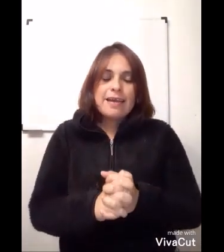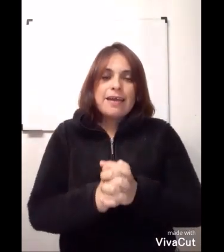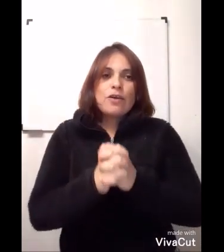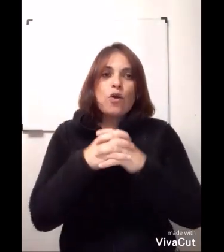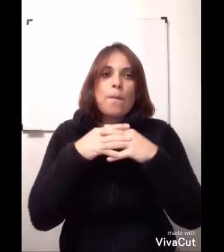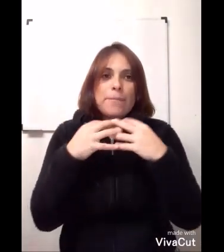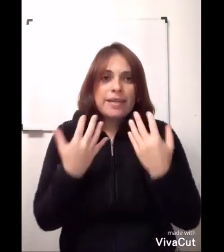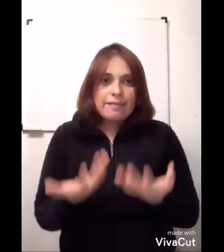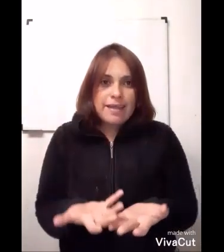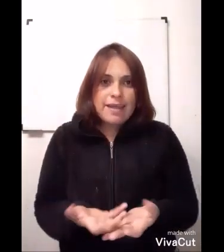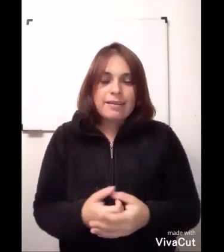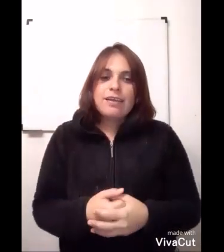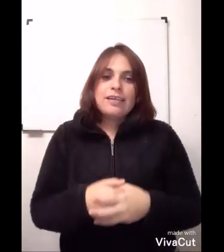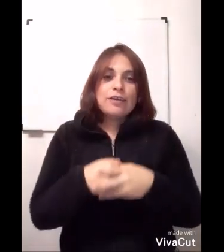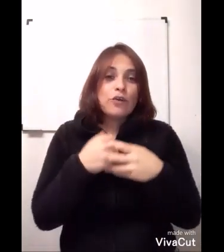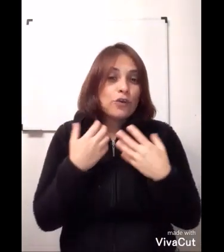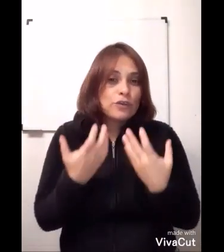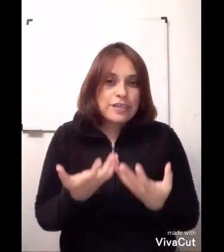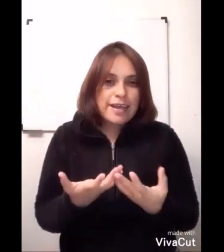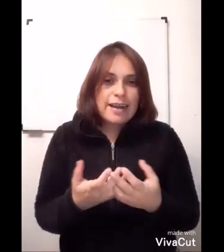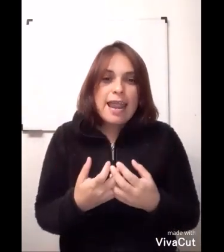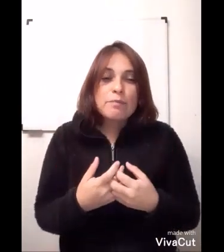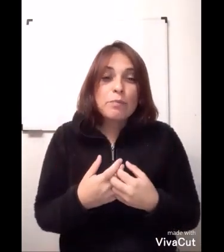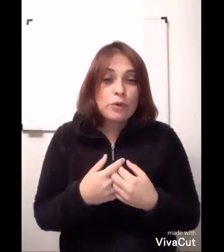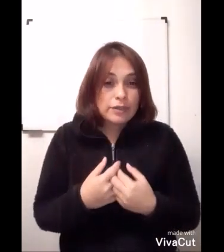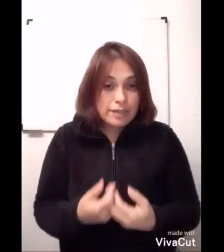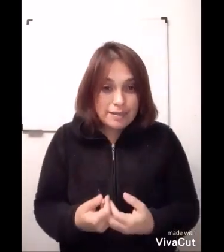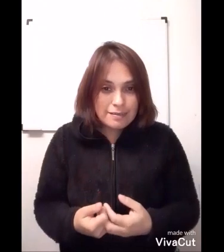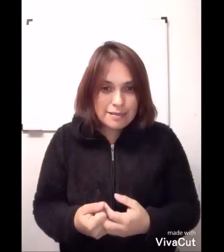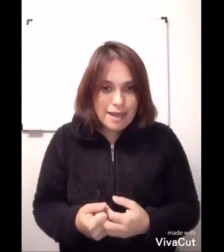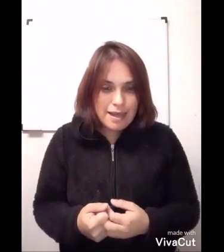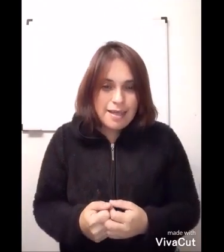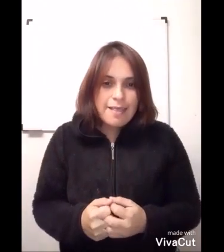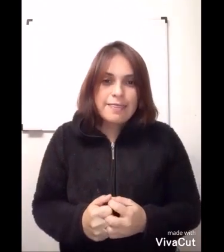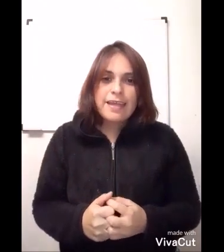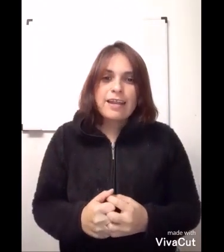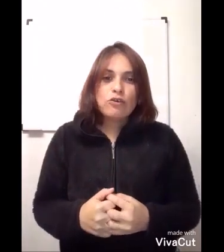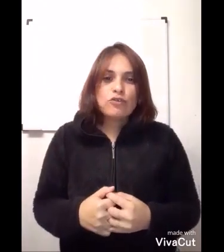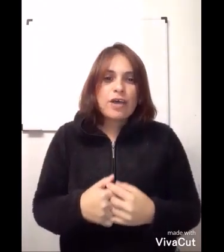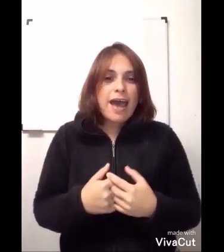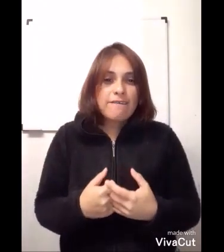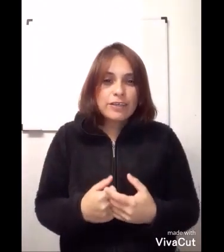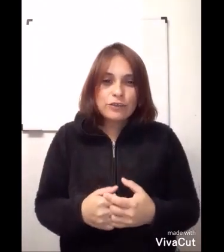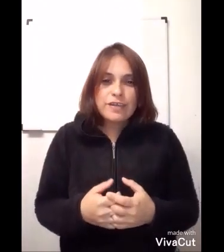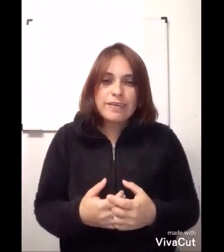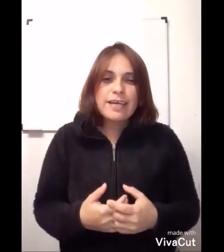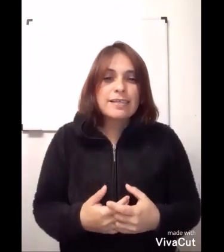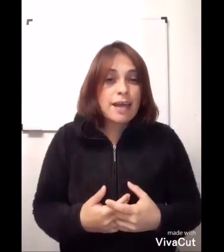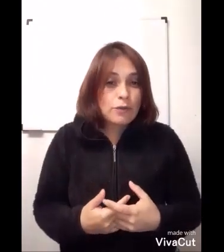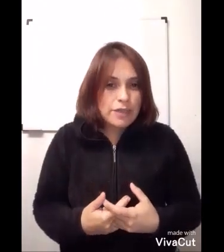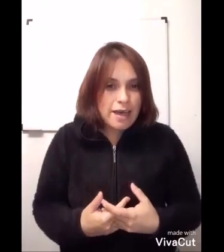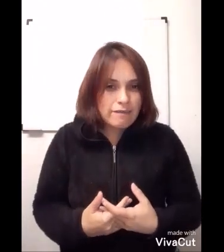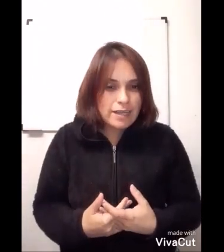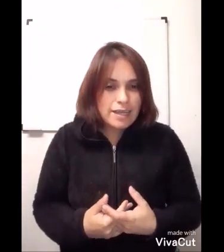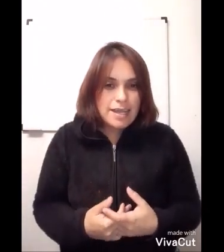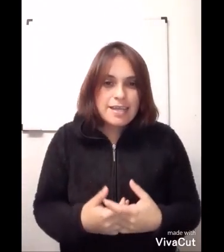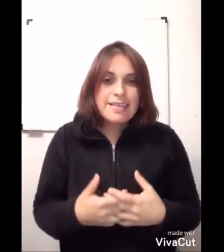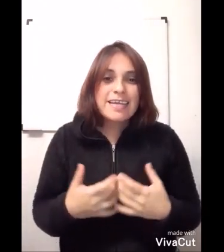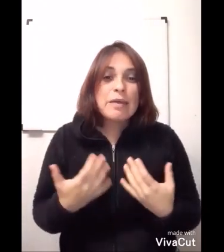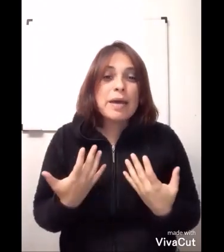comprender y conocer la importancia de los hábitos de vida saludable y de qué